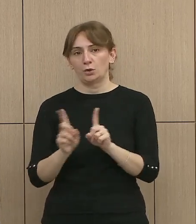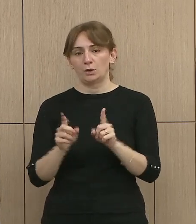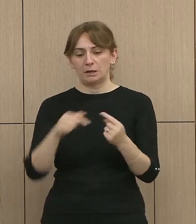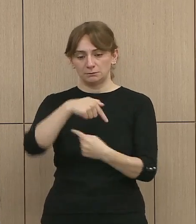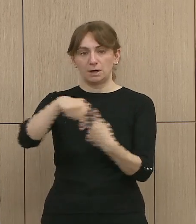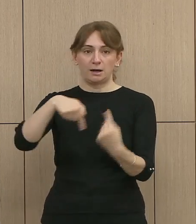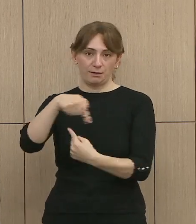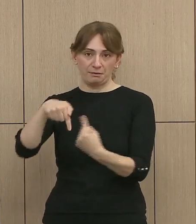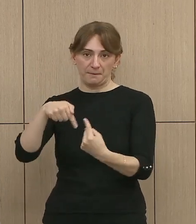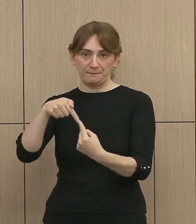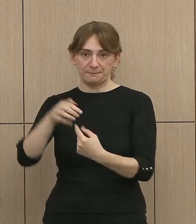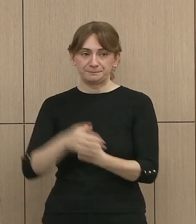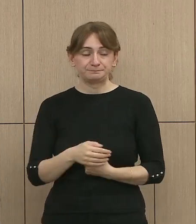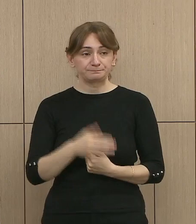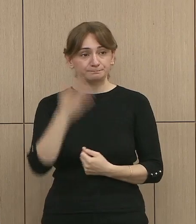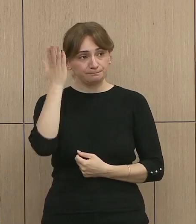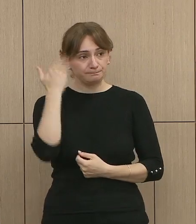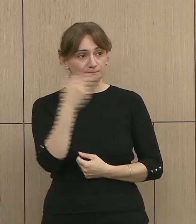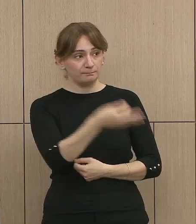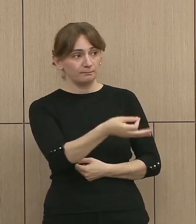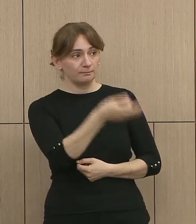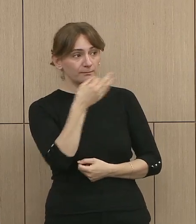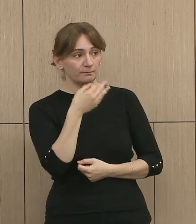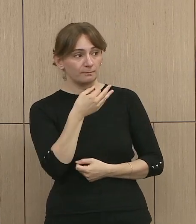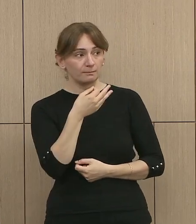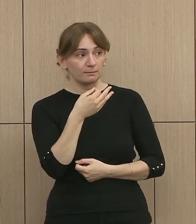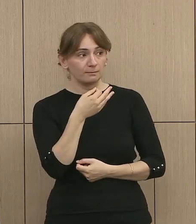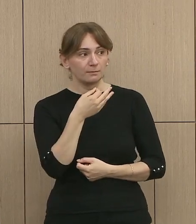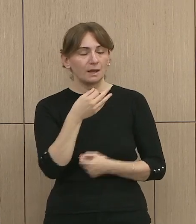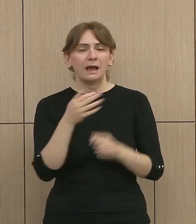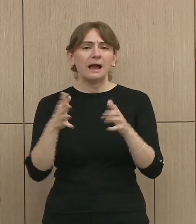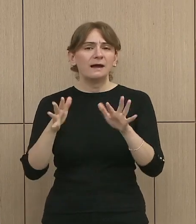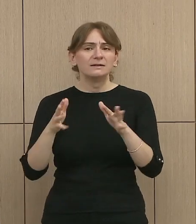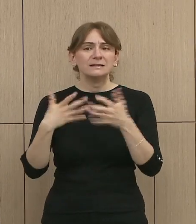jenë prezen. Nëse fewë nështë për komentara desi